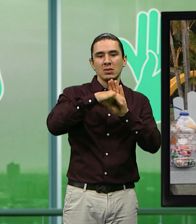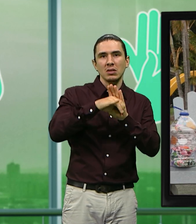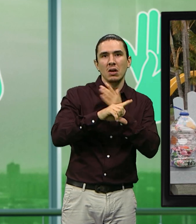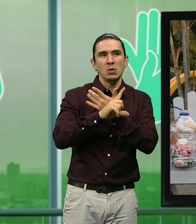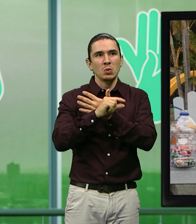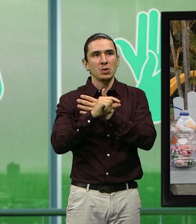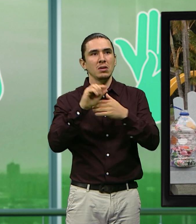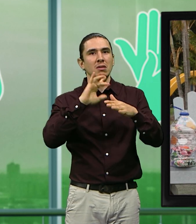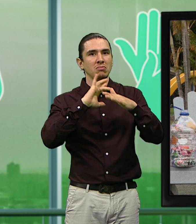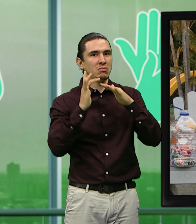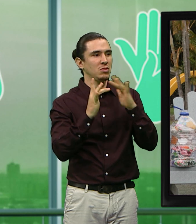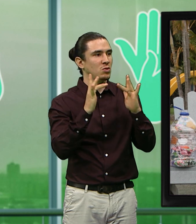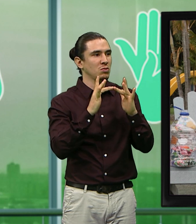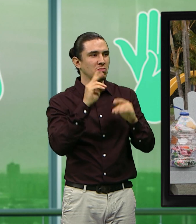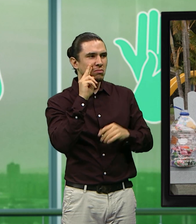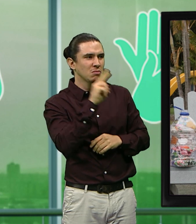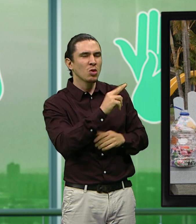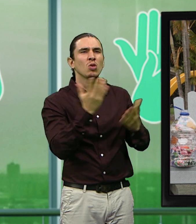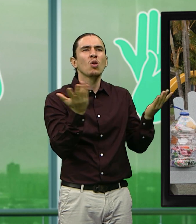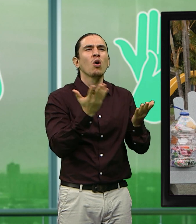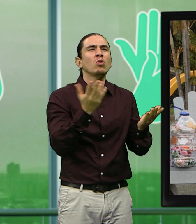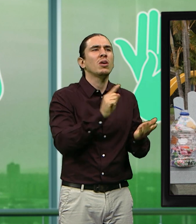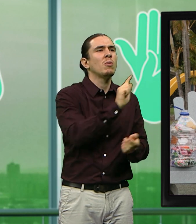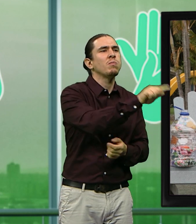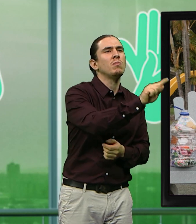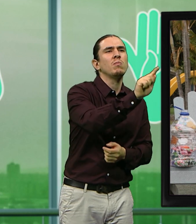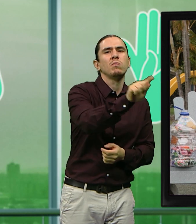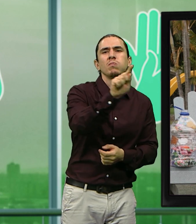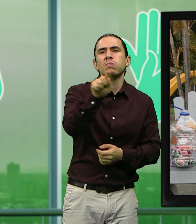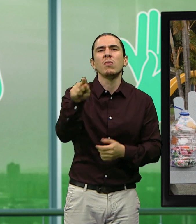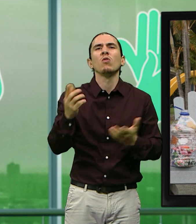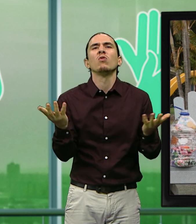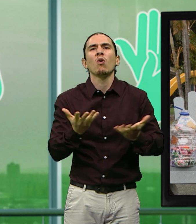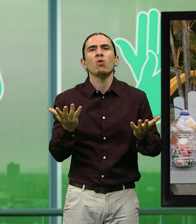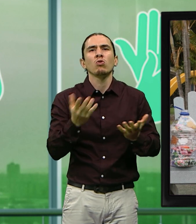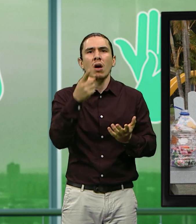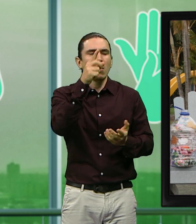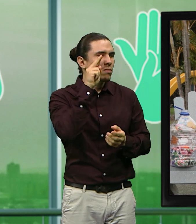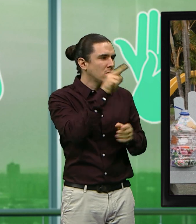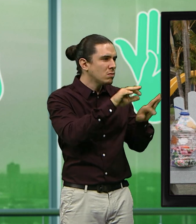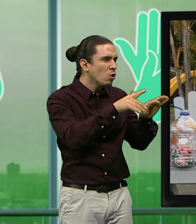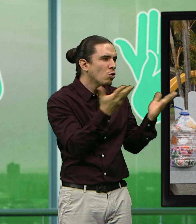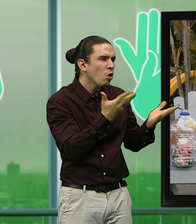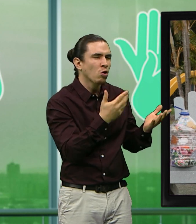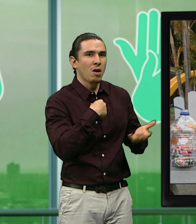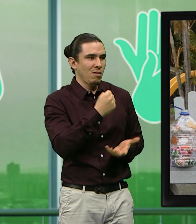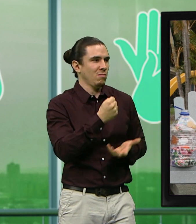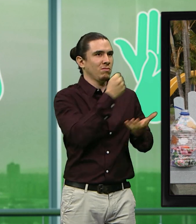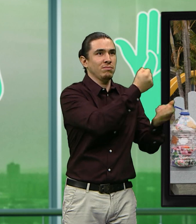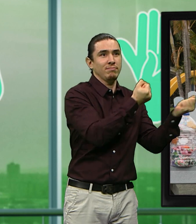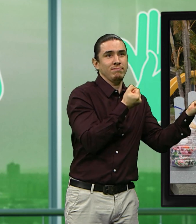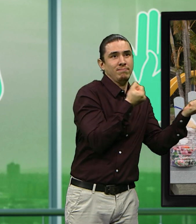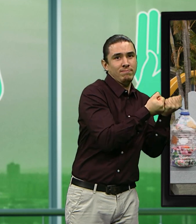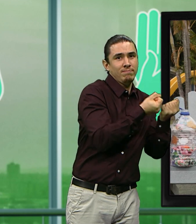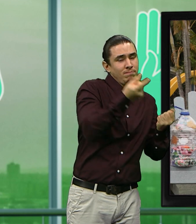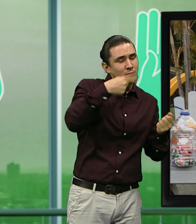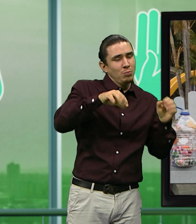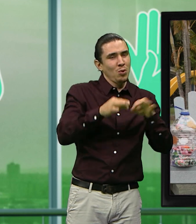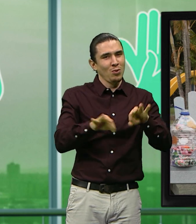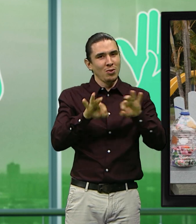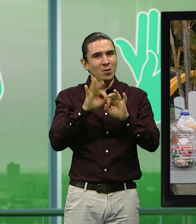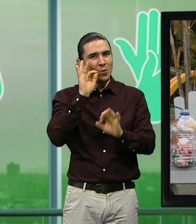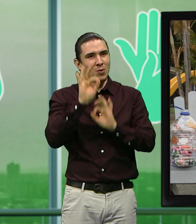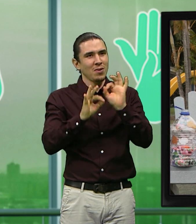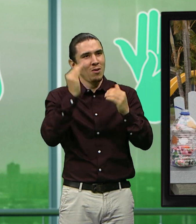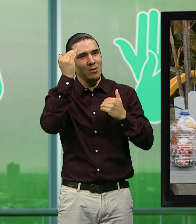Fundación en Instagram, en Facebook como Botellas de Amor Fundación Colombia. Ahí en Destacados vas a encontrar dónde llevar